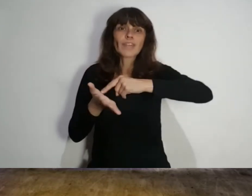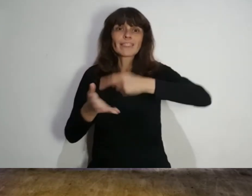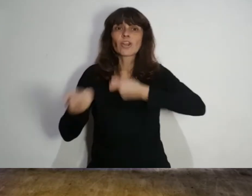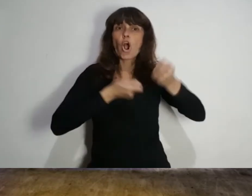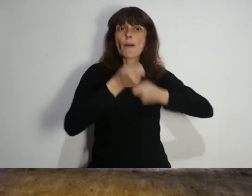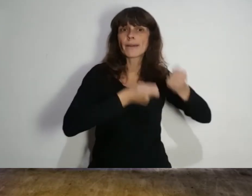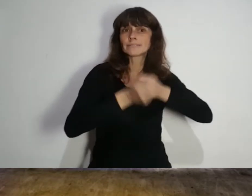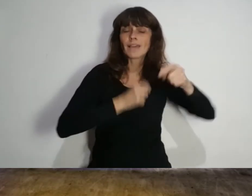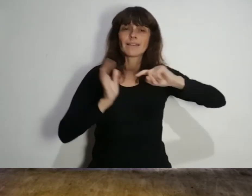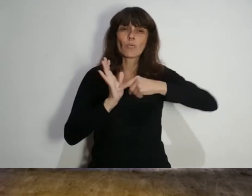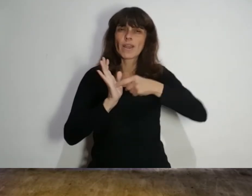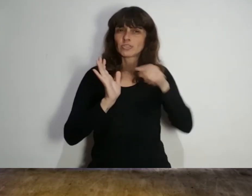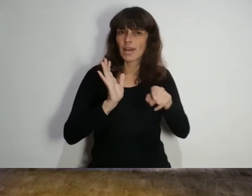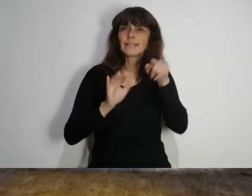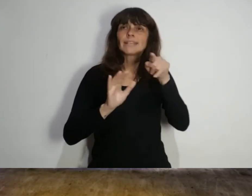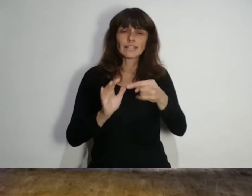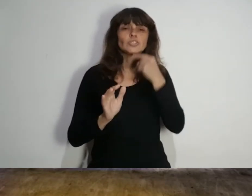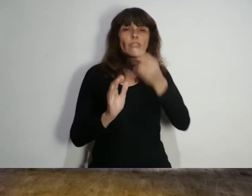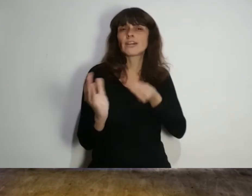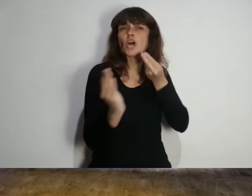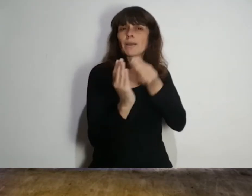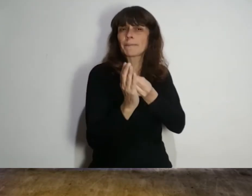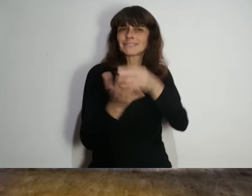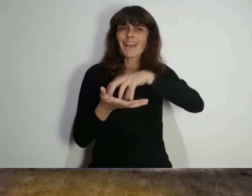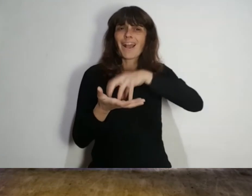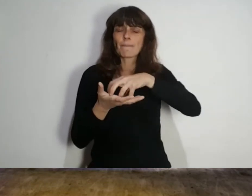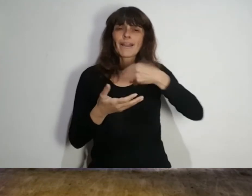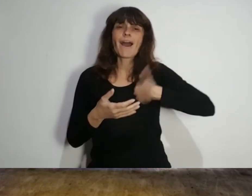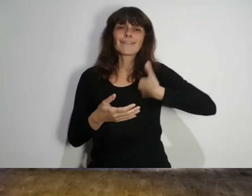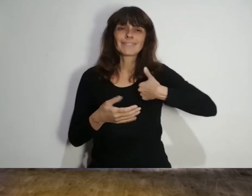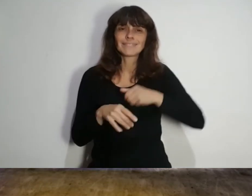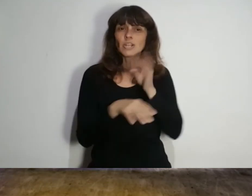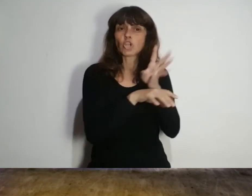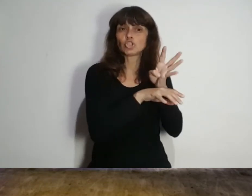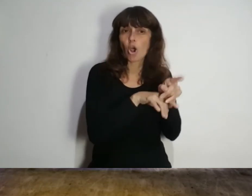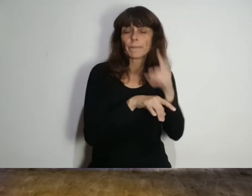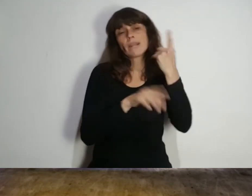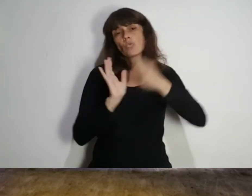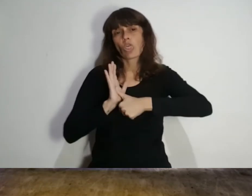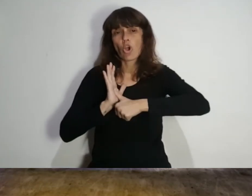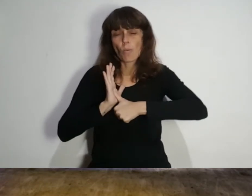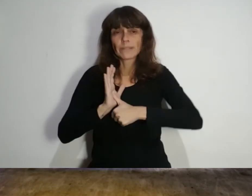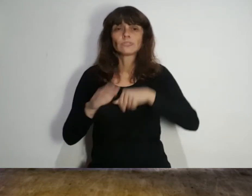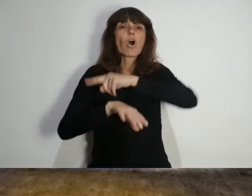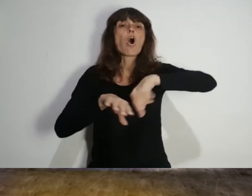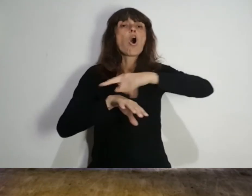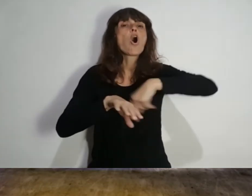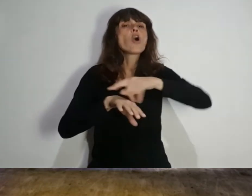de nuestros centros comerciales de Cava señaló la Cámara Argentina de Shopping Centers en un comunicado. Los